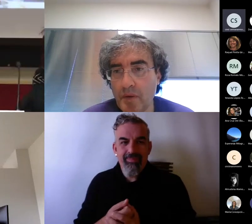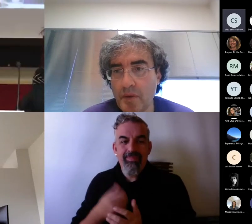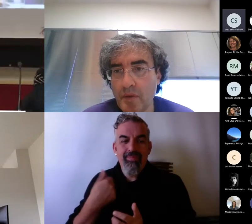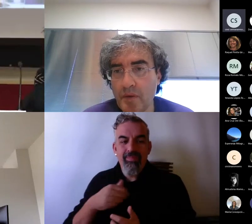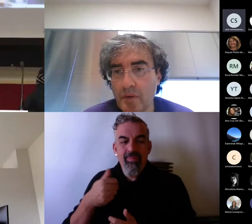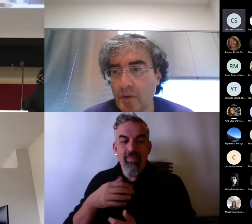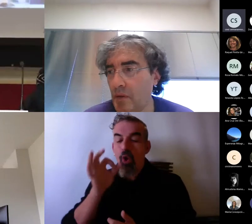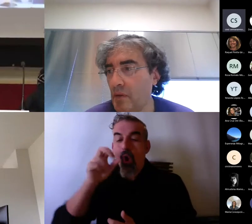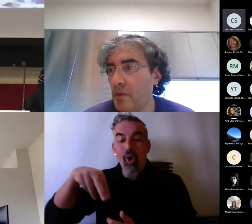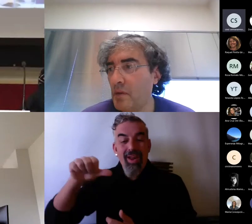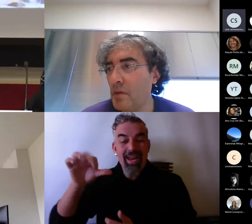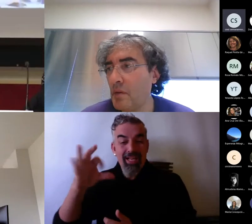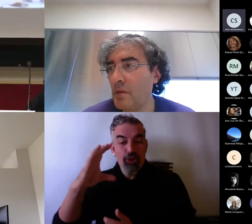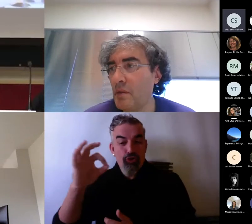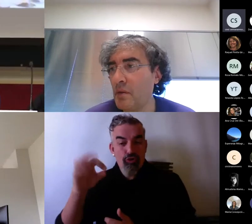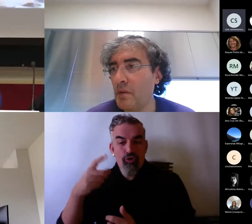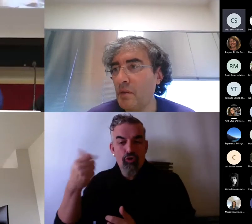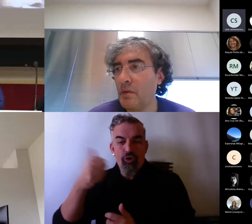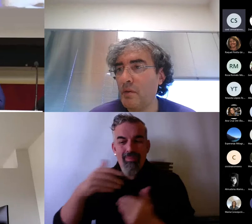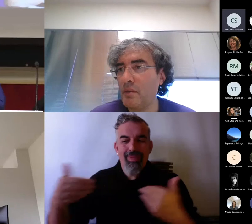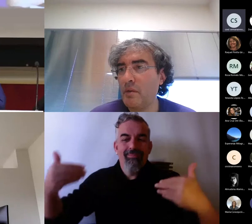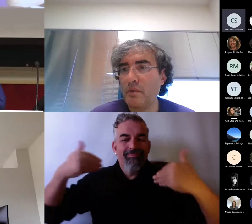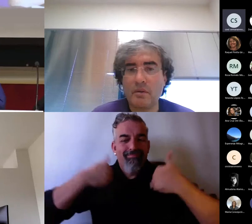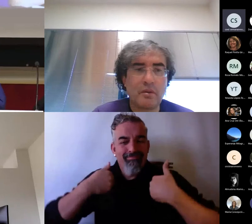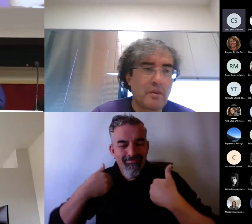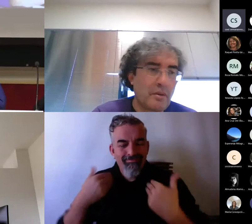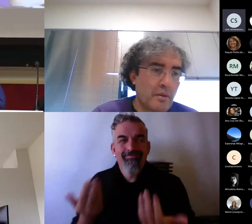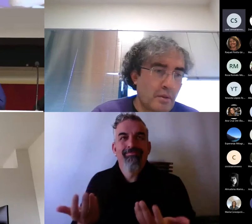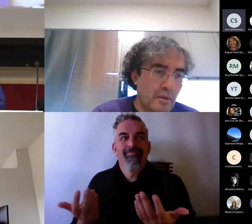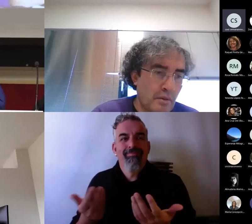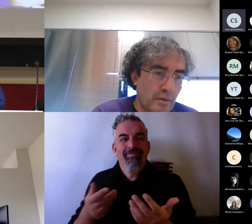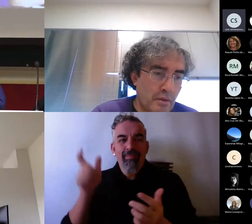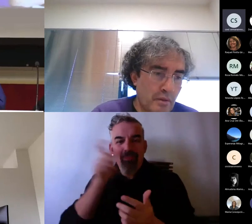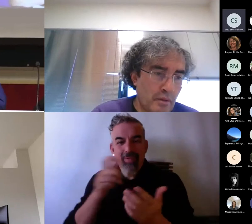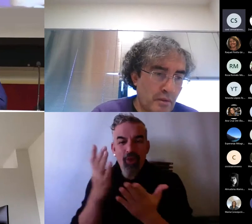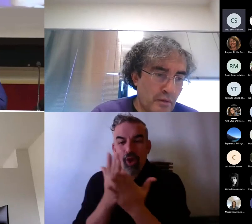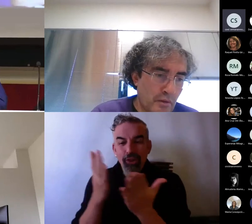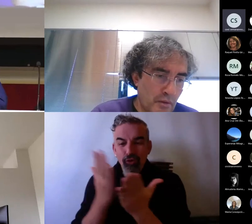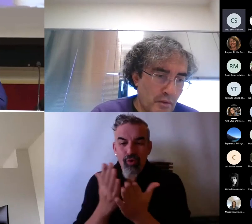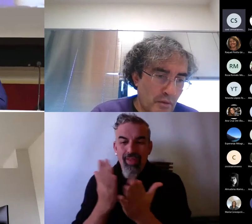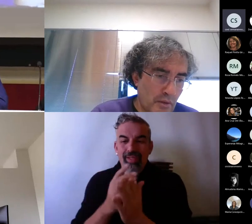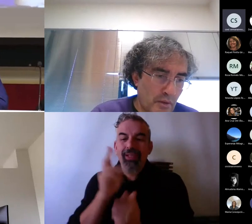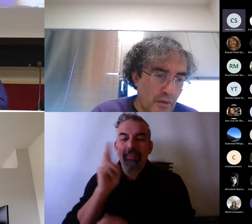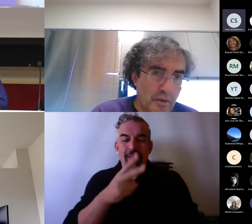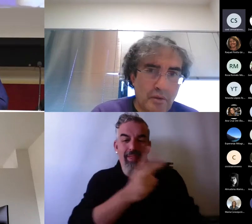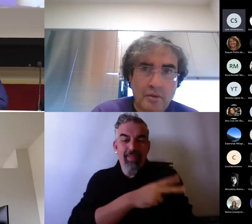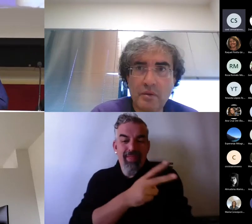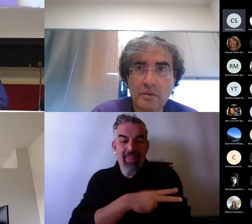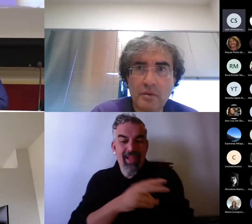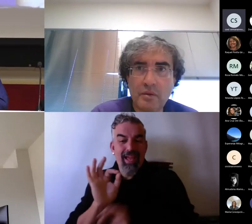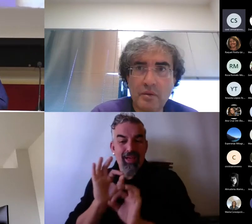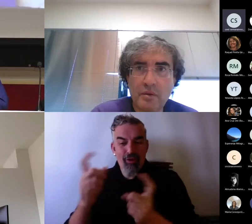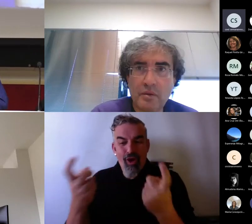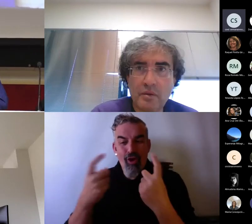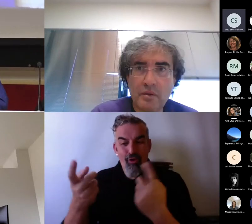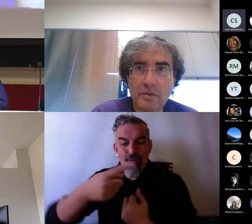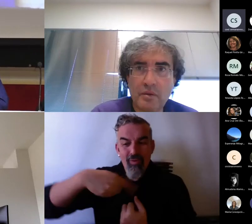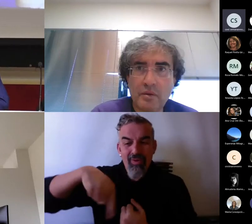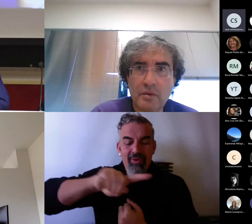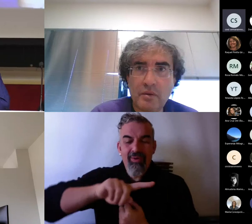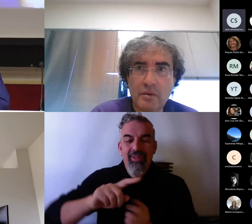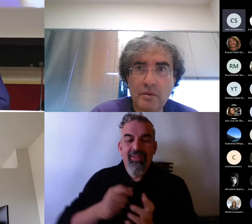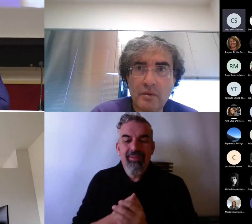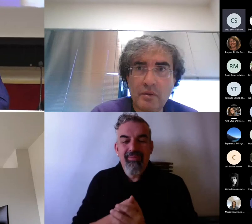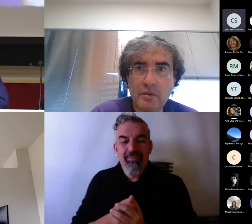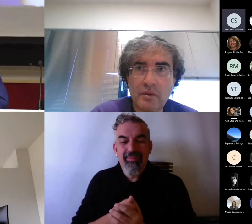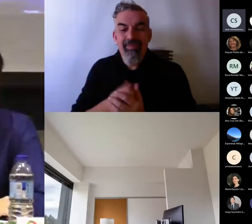estudiante y es el delegado de alumnos de estudiantes